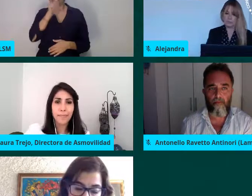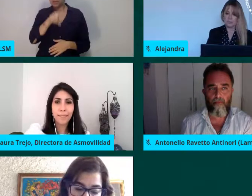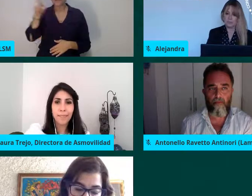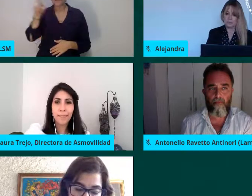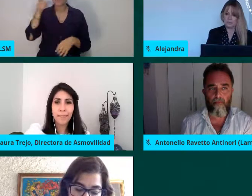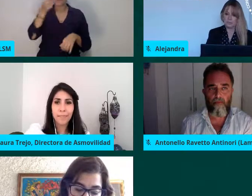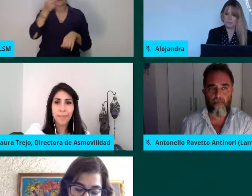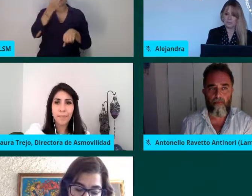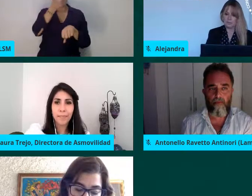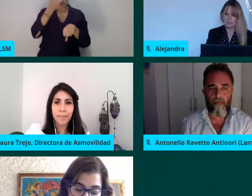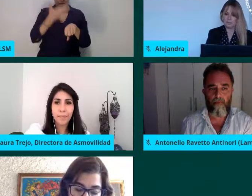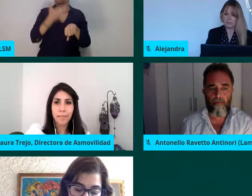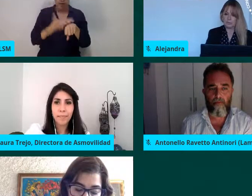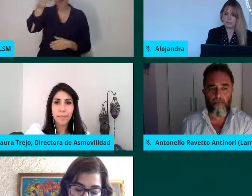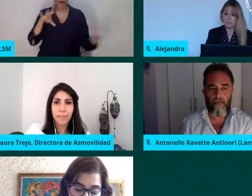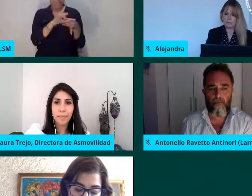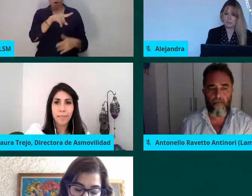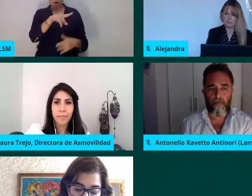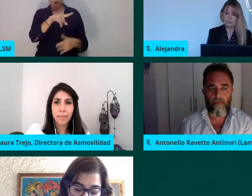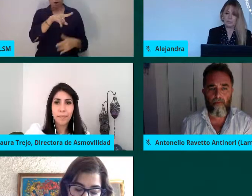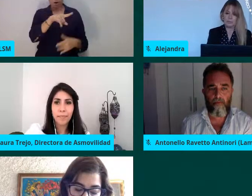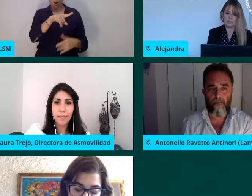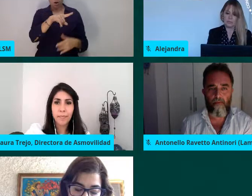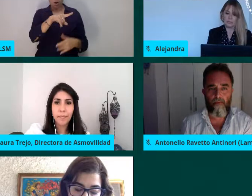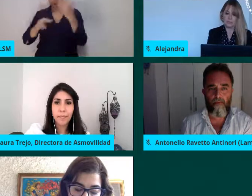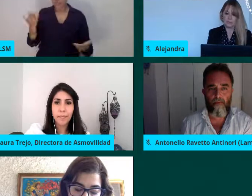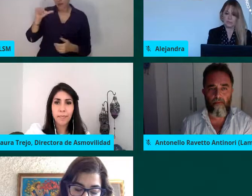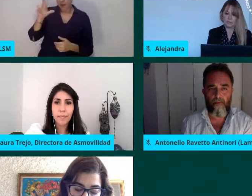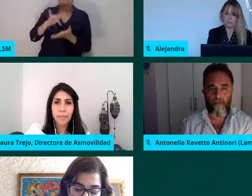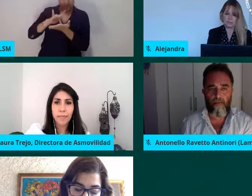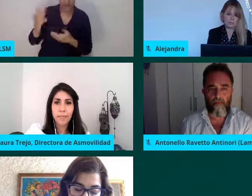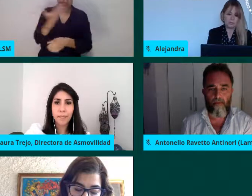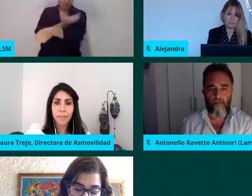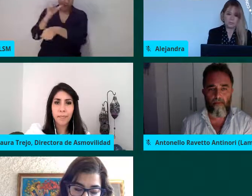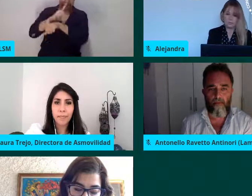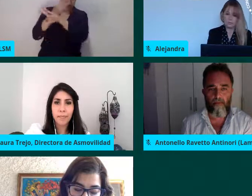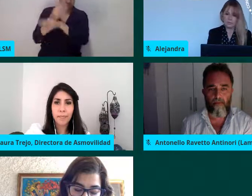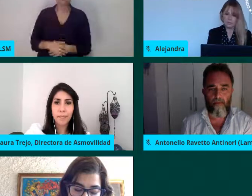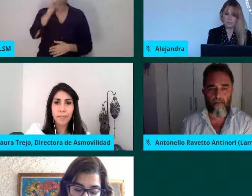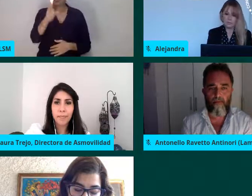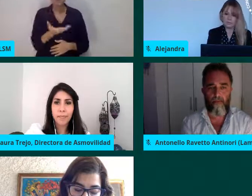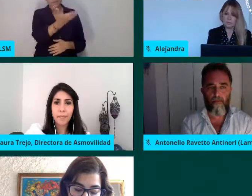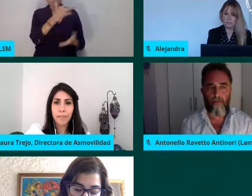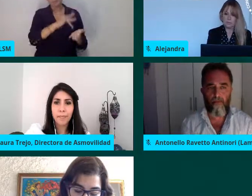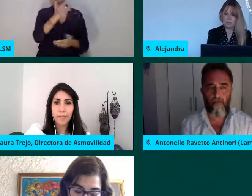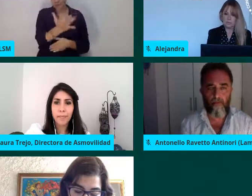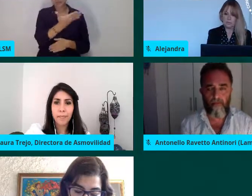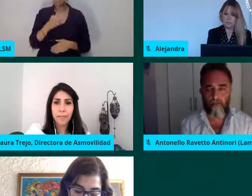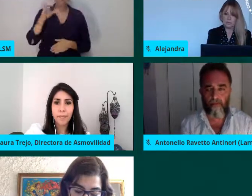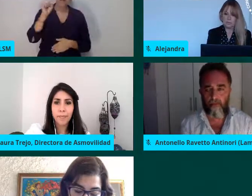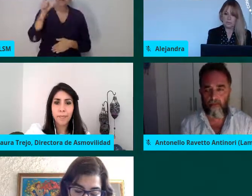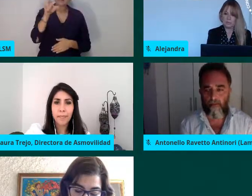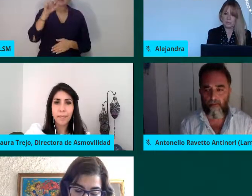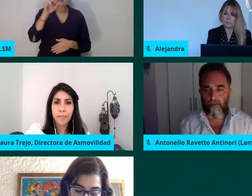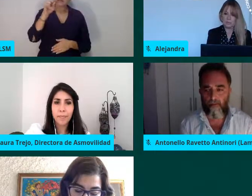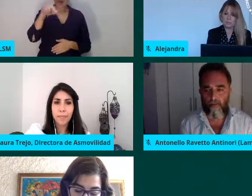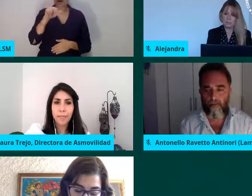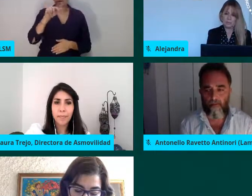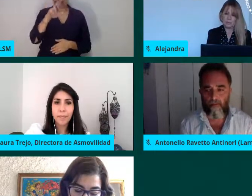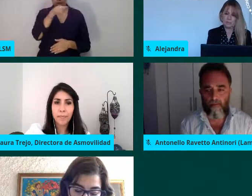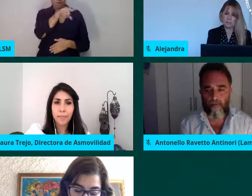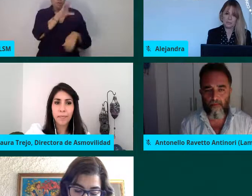Iberoamericana con maestría en Derecho Público de la Universidad Canabuc del Sur y magister de la Universidad